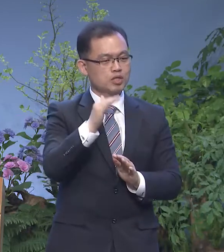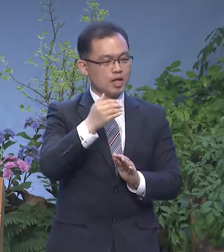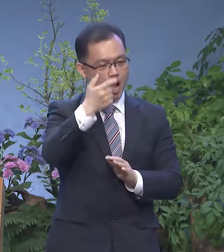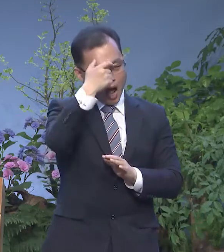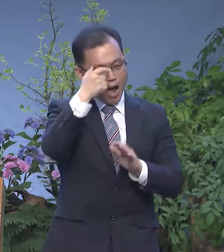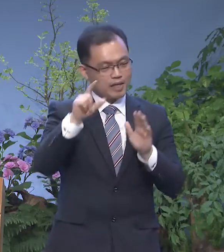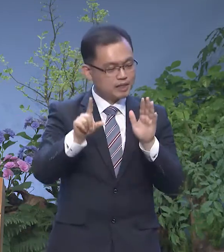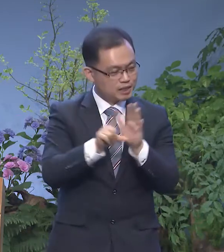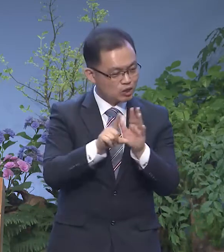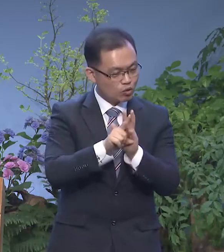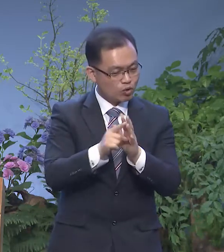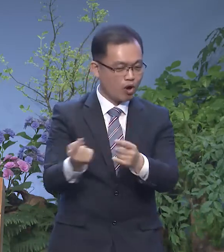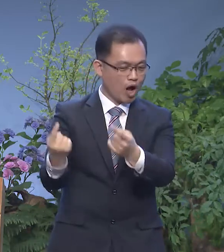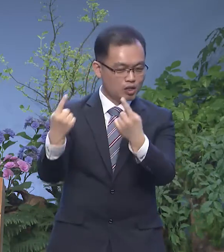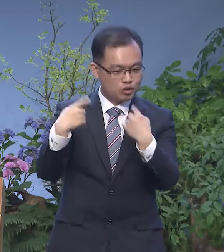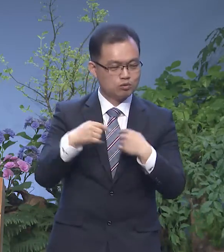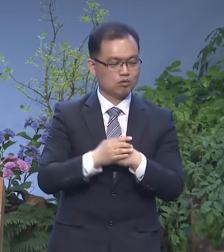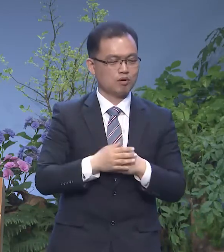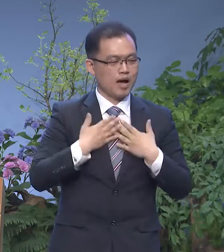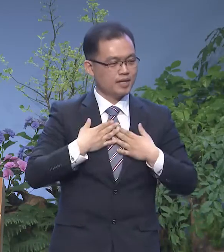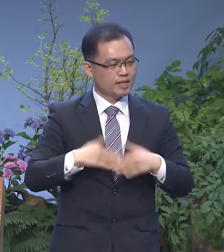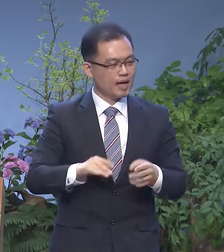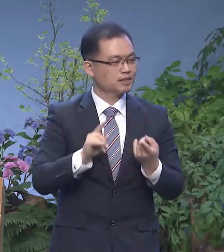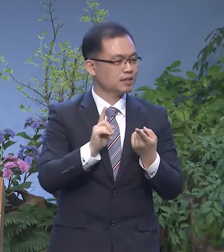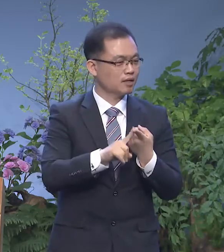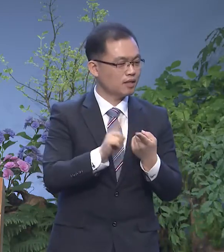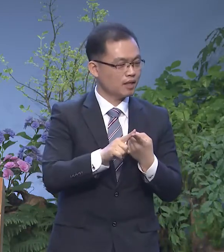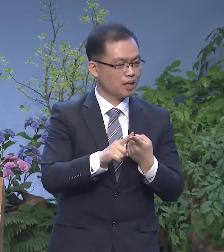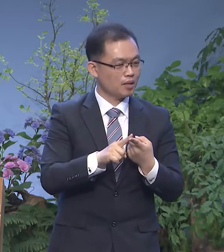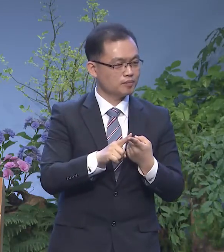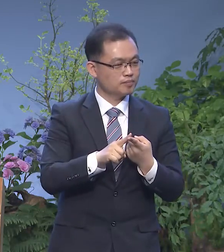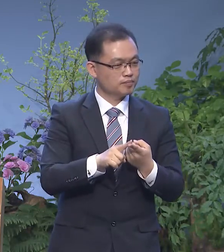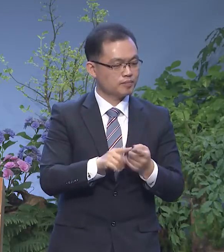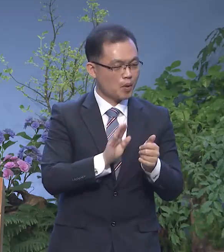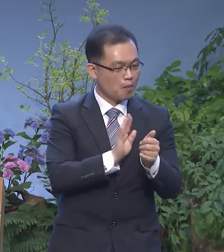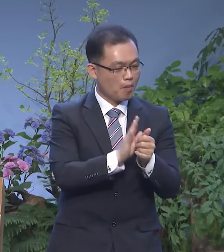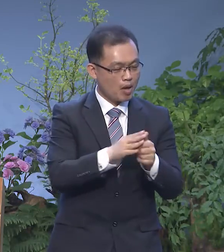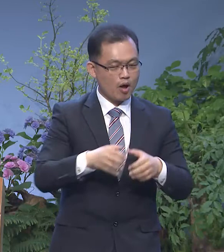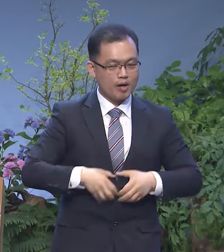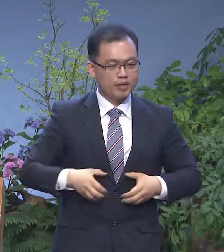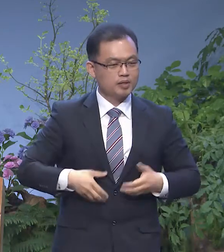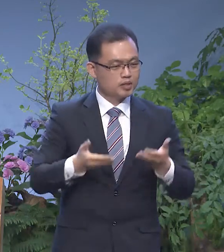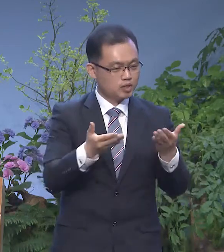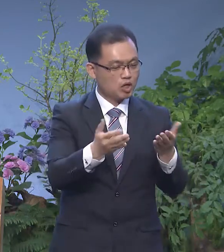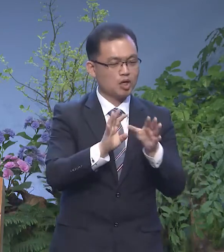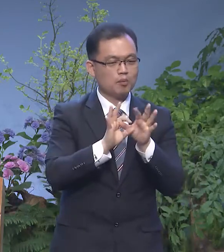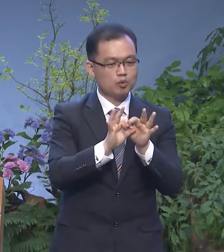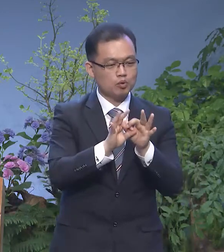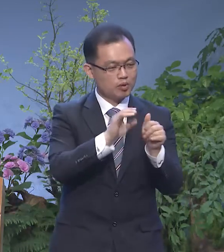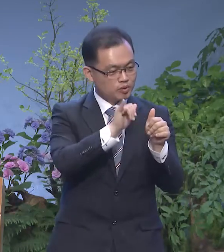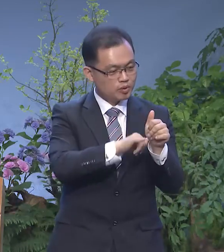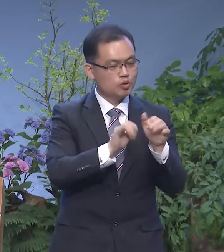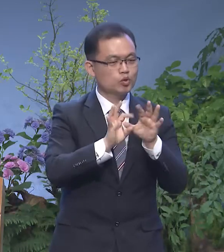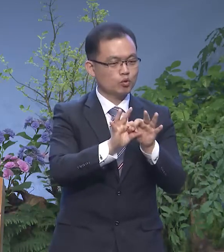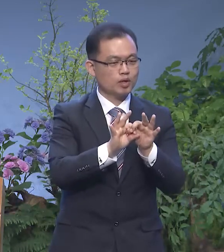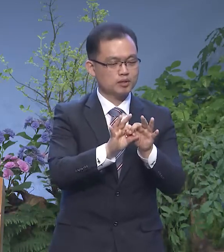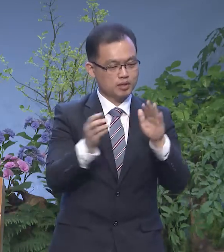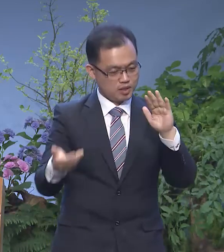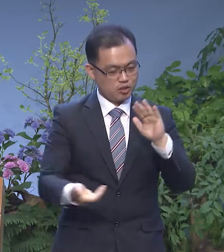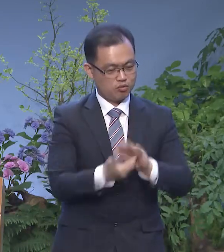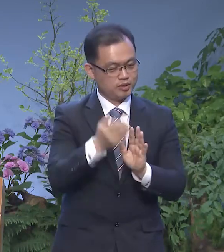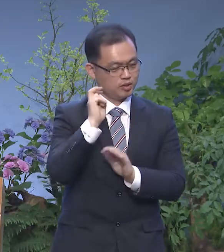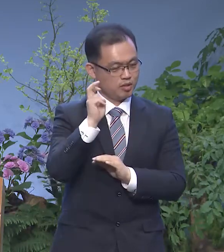들어오면서 약자들에 대한 배려와 섬김을 통해서 이루어지지 않았나라고 생각이 듭니다